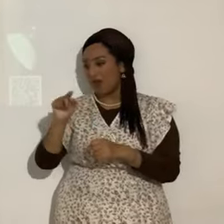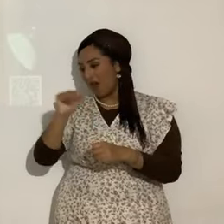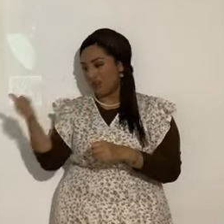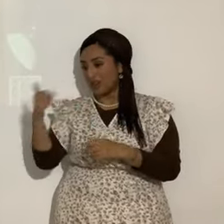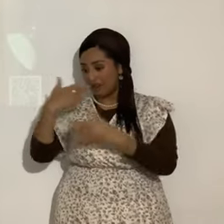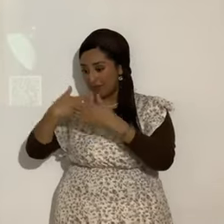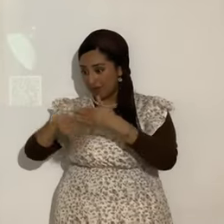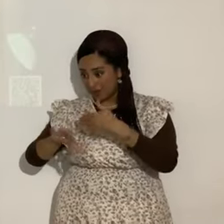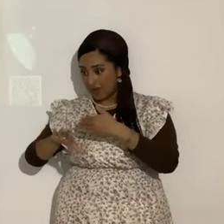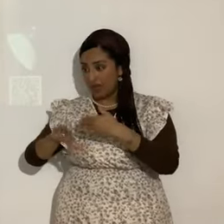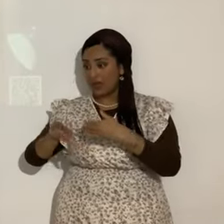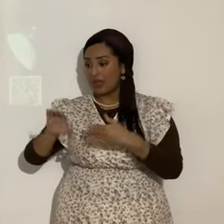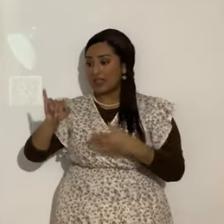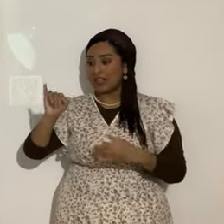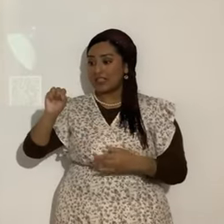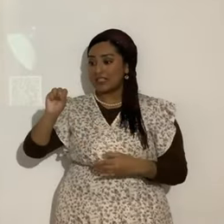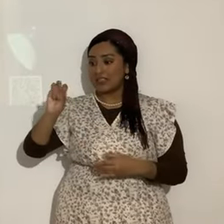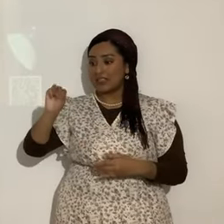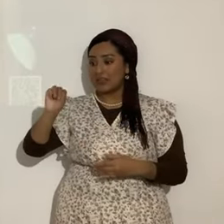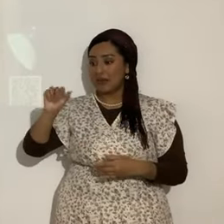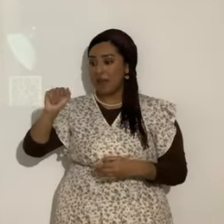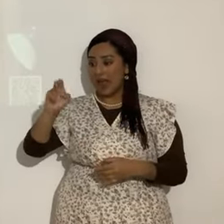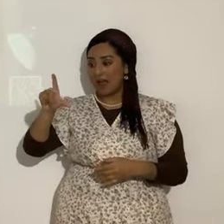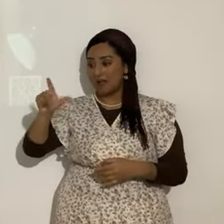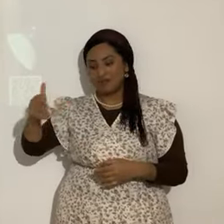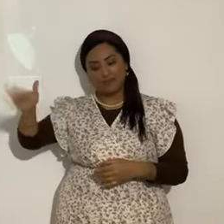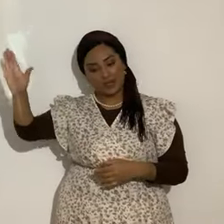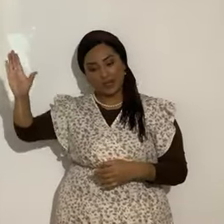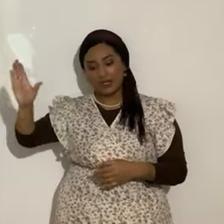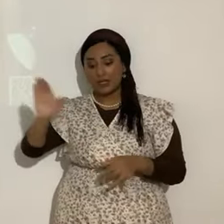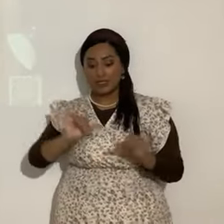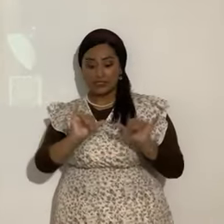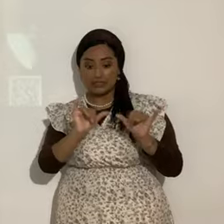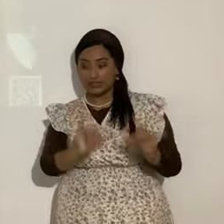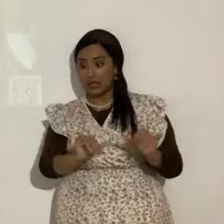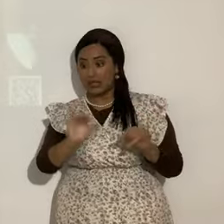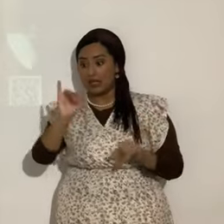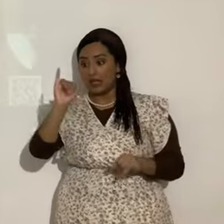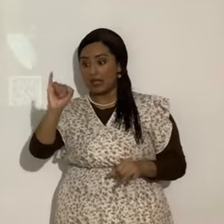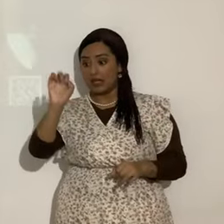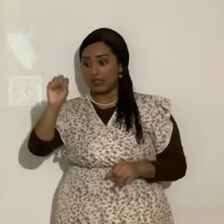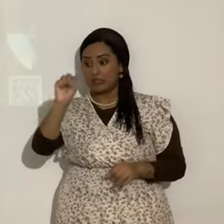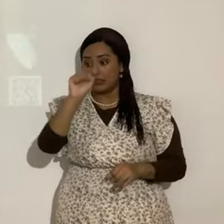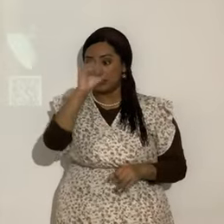Le va a hacer daño al niño, etc. A Isaac. A Isaac. Bueno, y no ahorita. Quiere hacer daño.